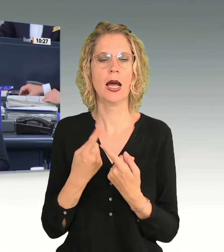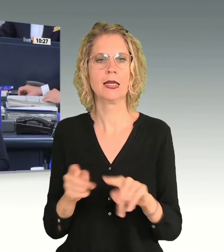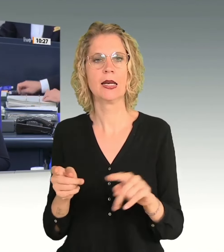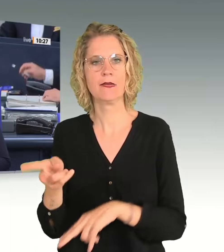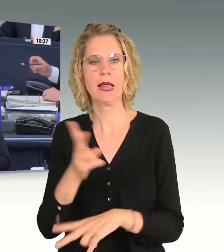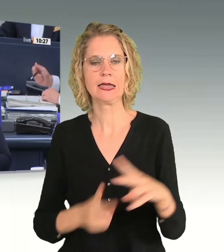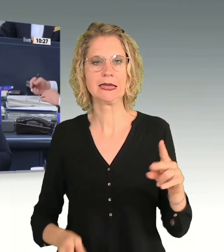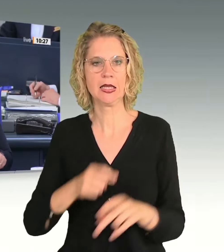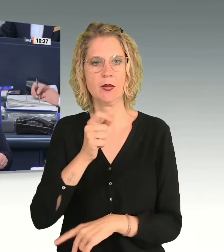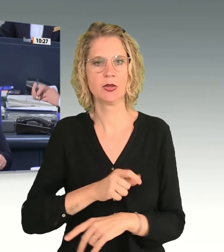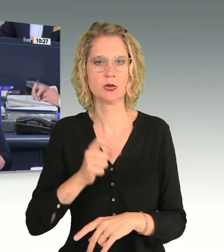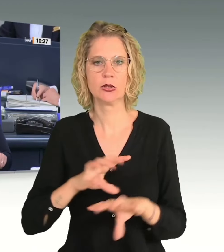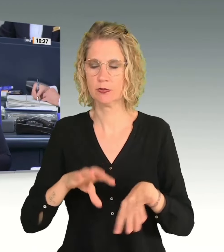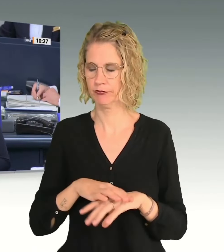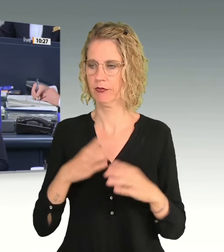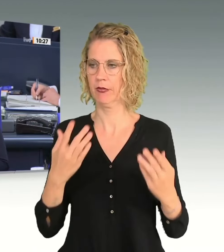Minuten vereinbart.